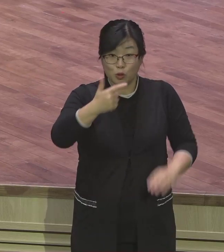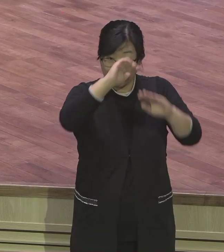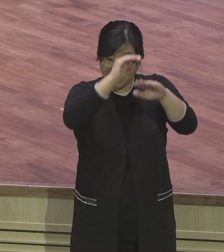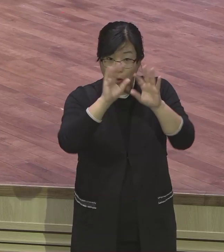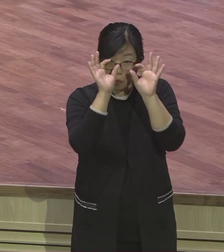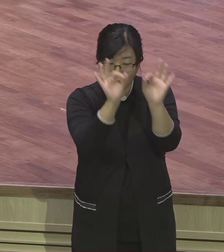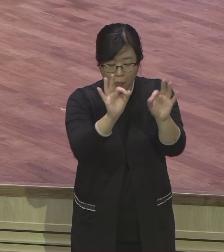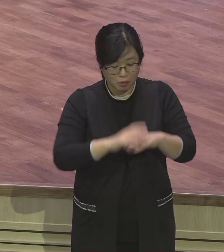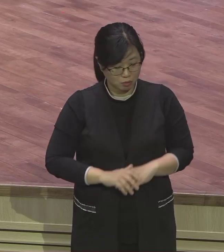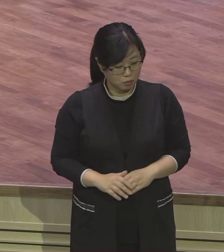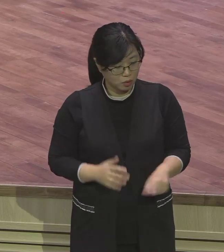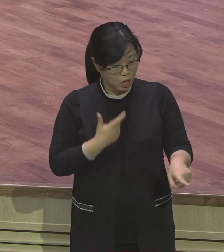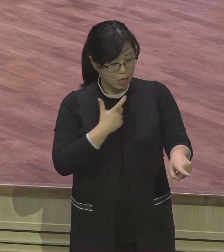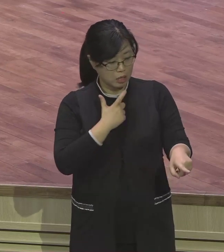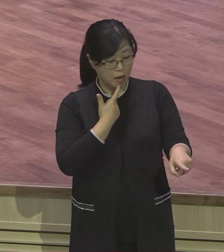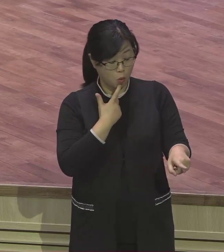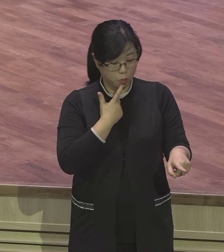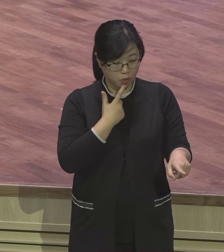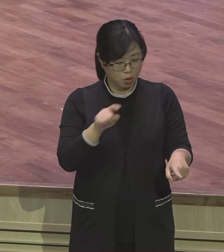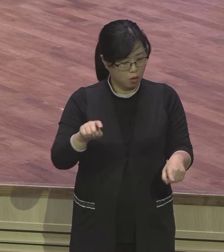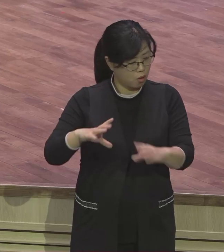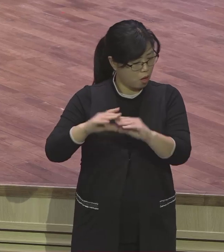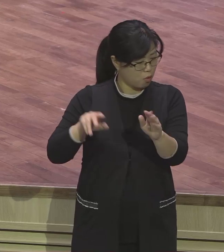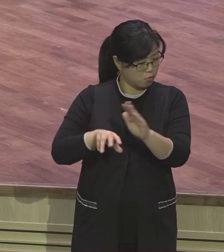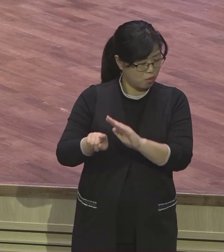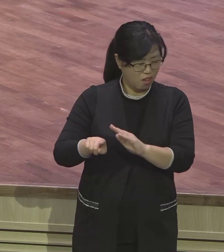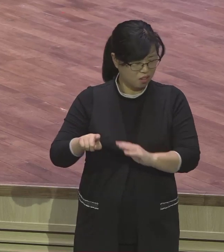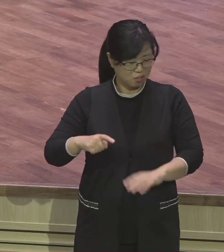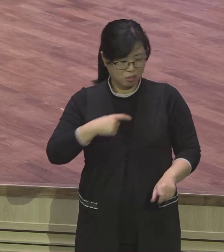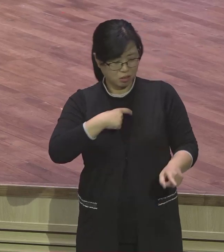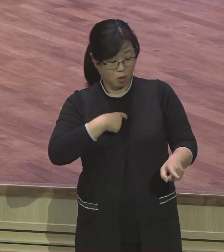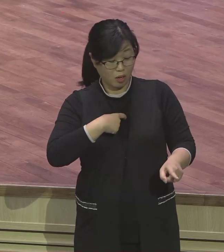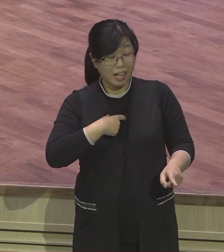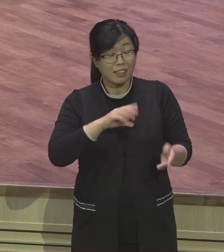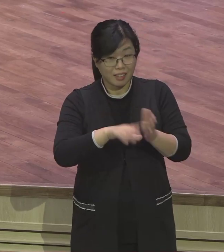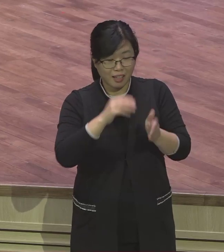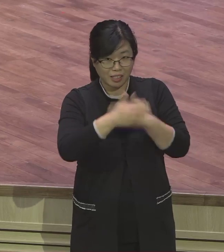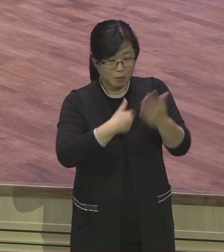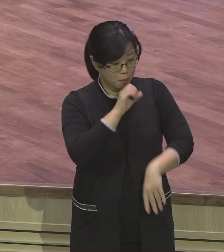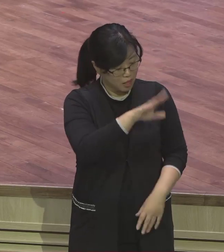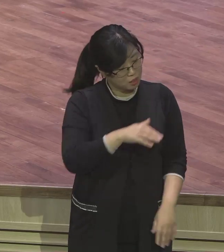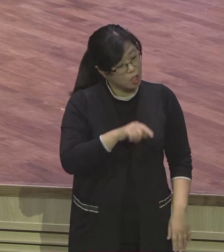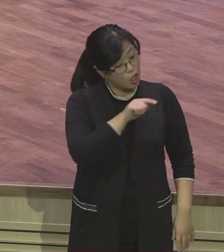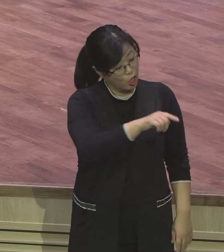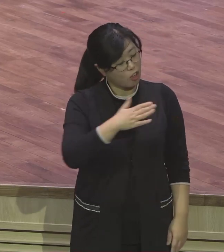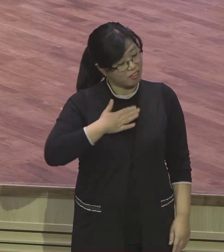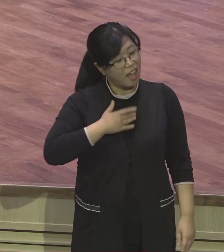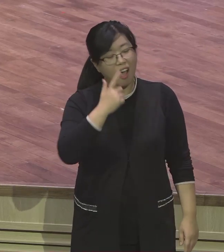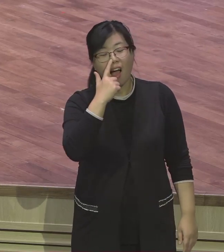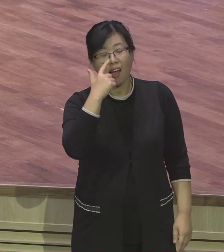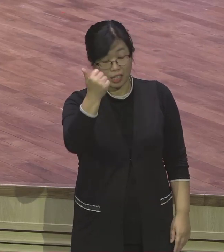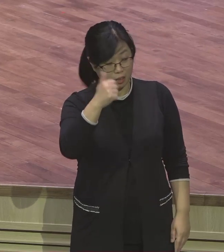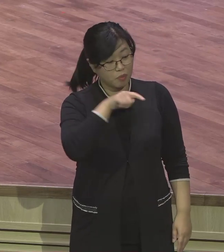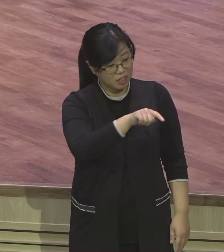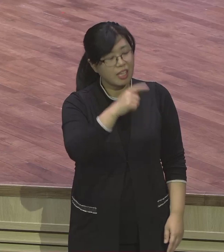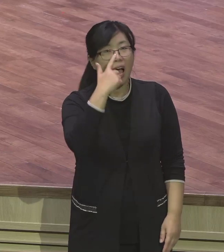하나님은 뭐라고 말씀하느냐. 하나님이 이러시되 나는 하나님이라. 너 아버지의 하나님이니 애굽으로 내려가기를 두려워하지 말라. 내가